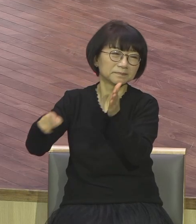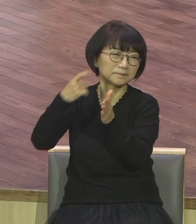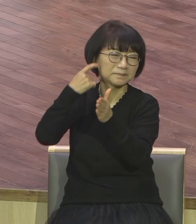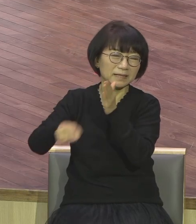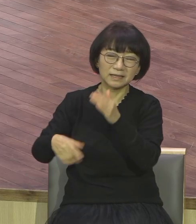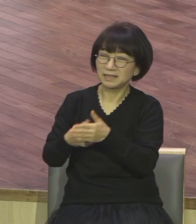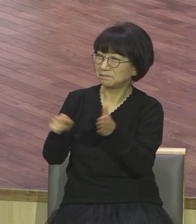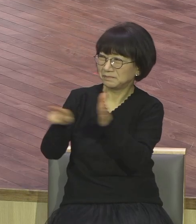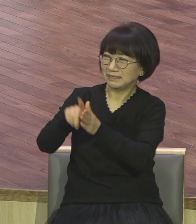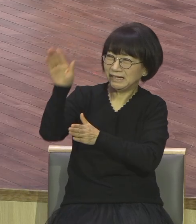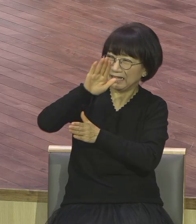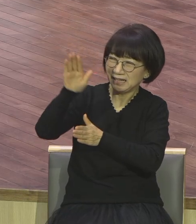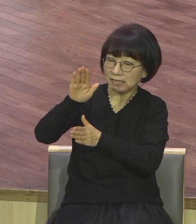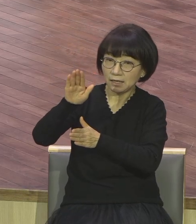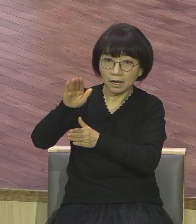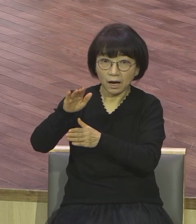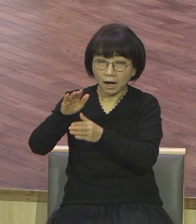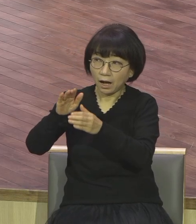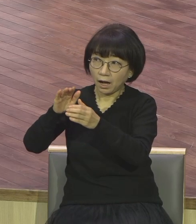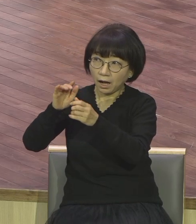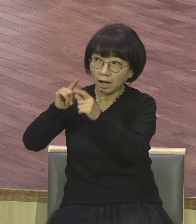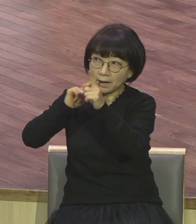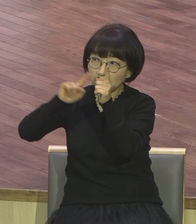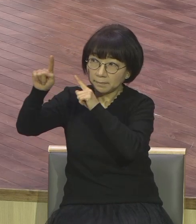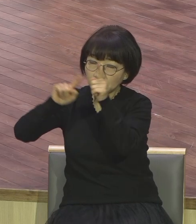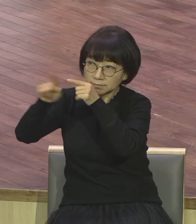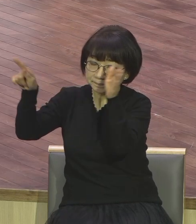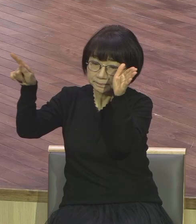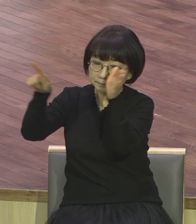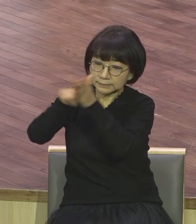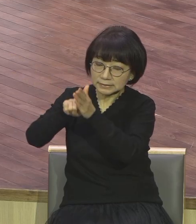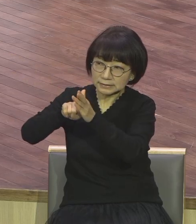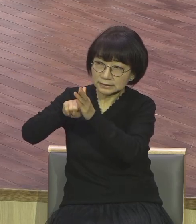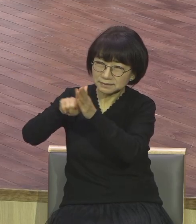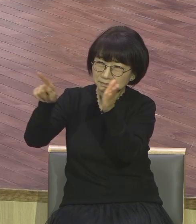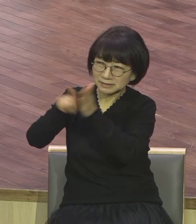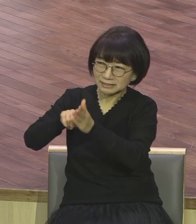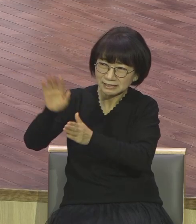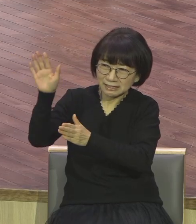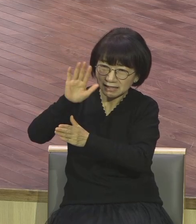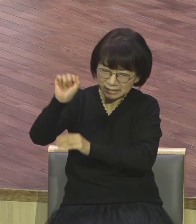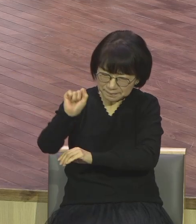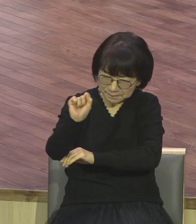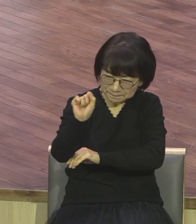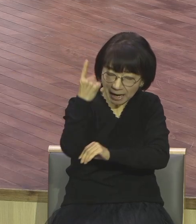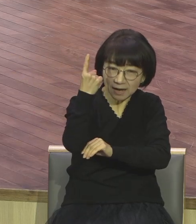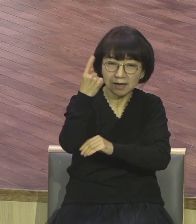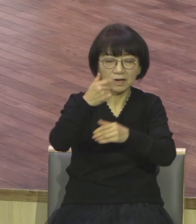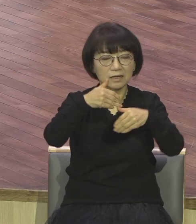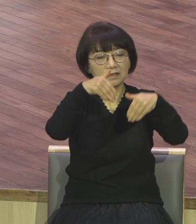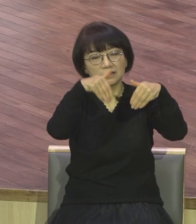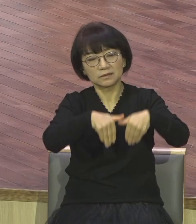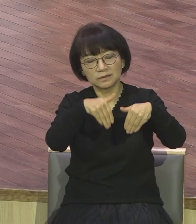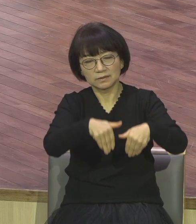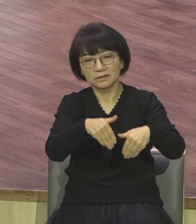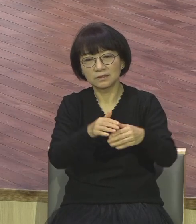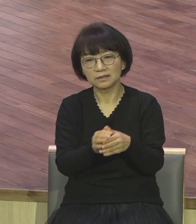믿으니까 어떻게 해요? 결과적으로 노예 포로 속국됐어요. 선택받아놓고